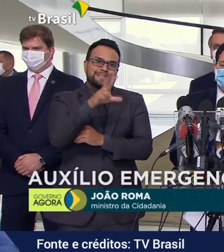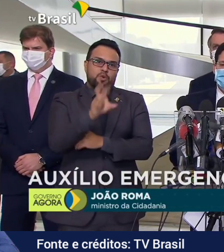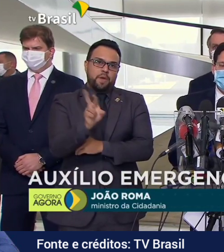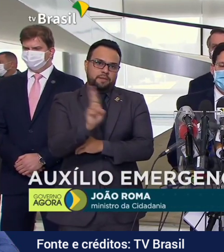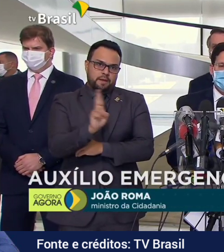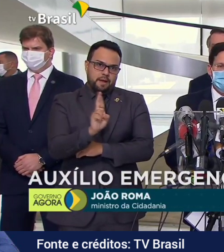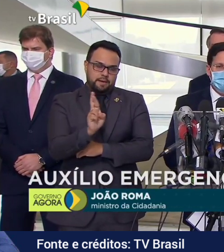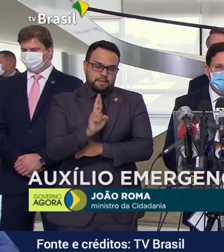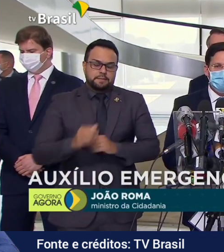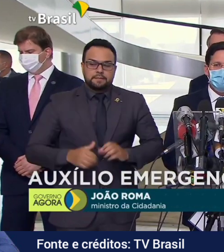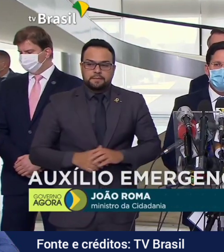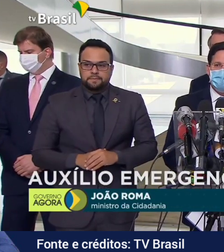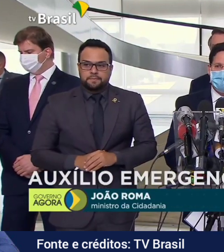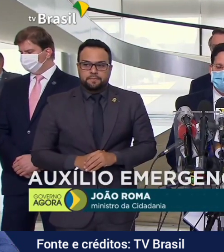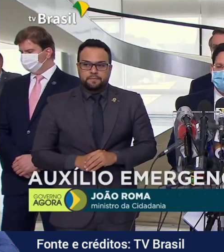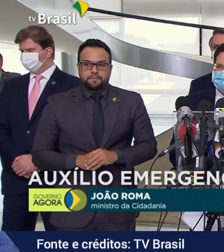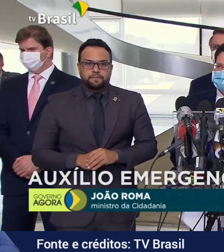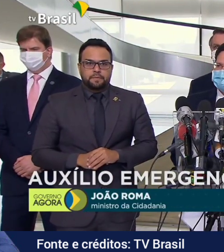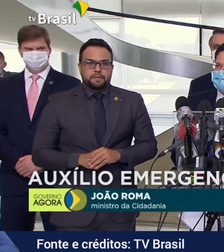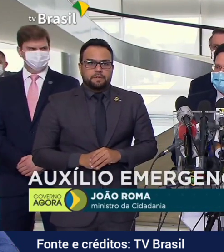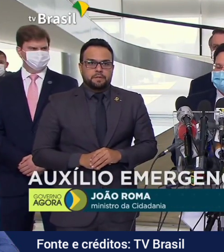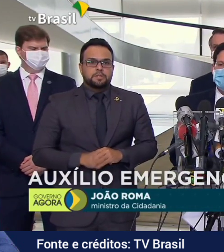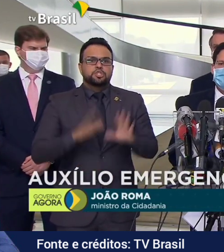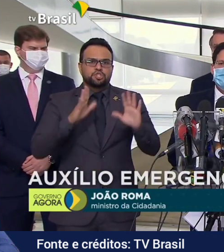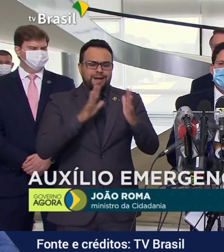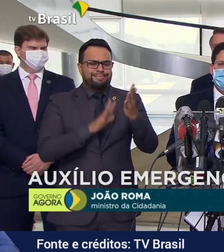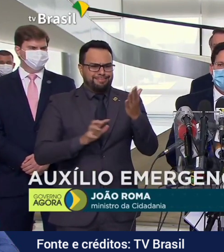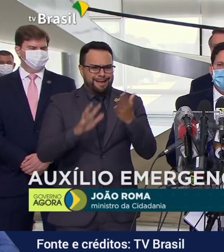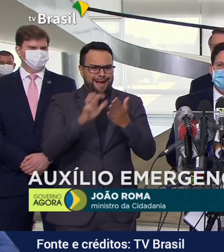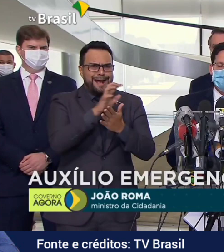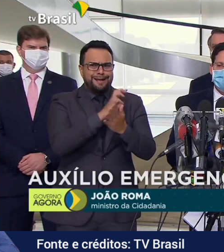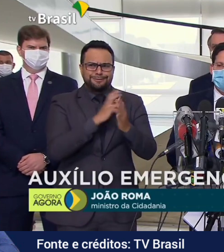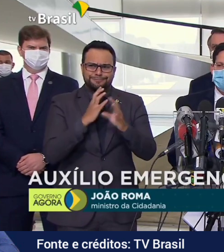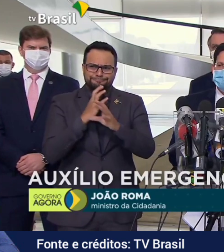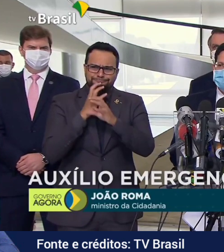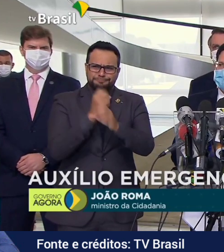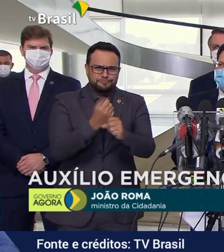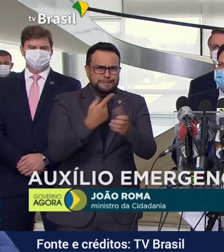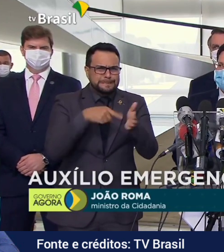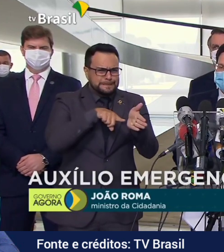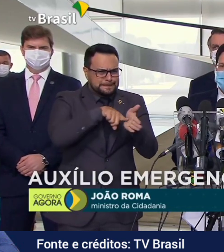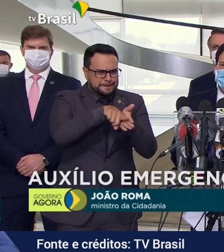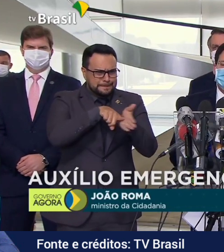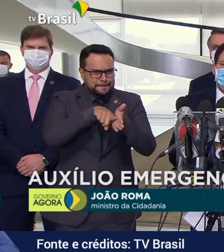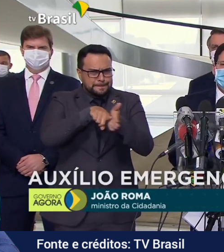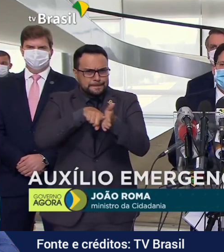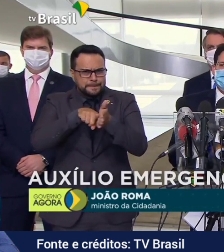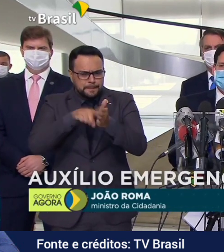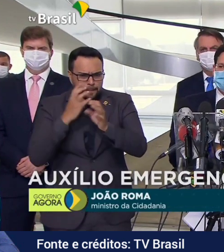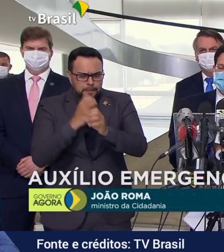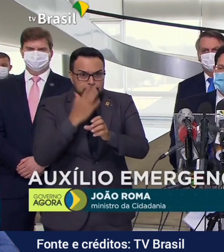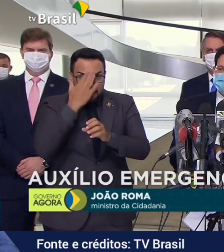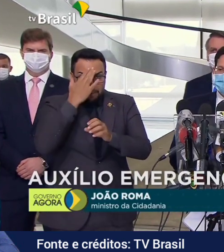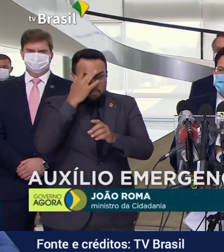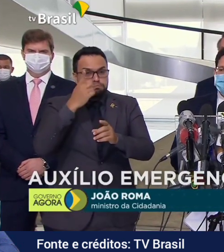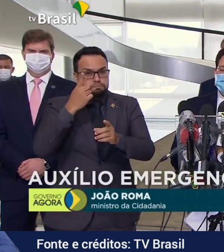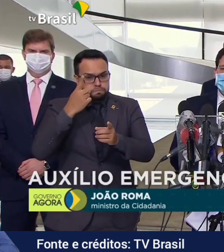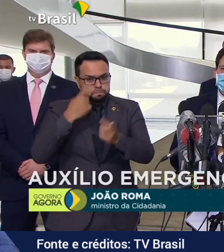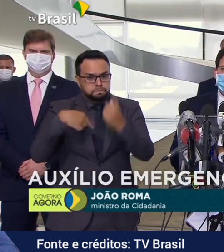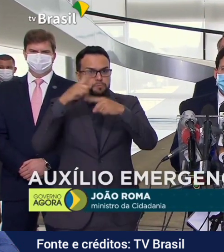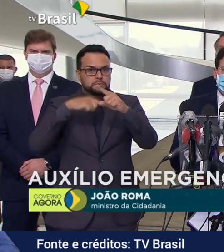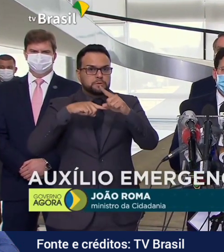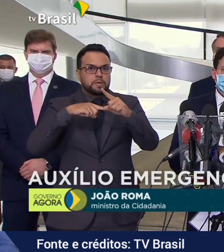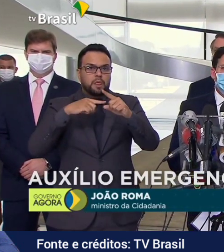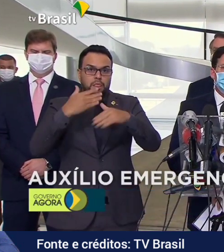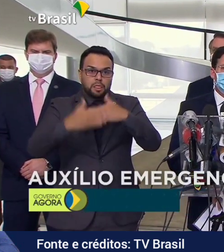Houve um cruzamento de mais de 200 fontes de dados para que nós conseguíssemos evoluir, enquanto Estado brasileiro,